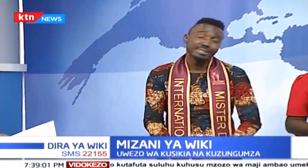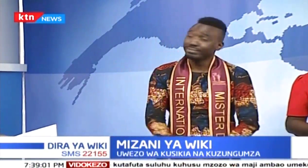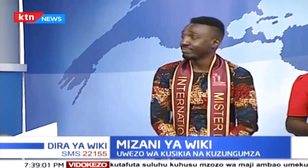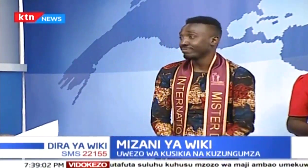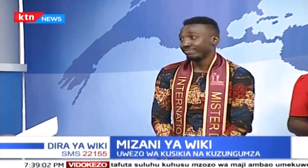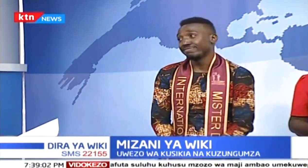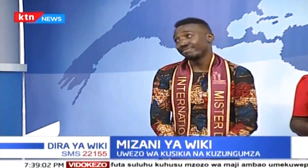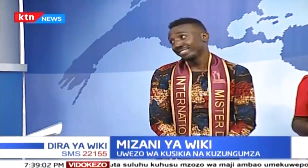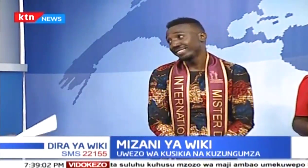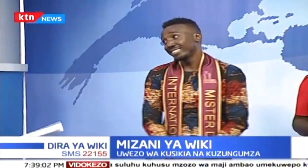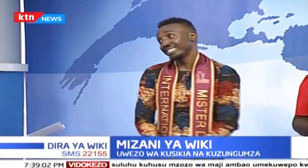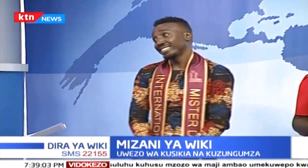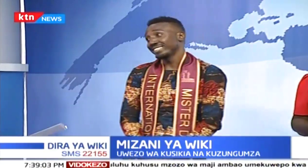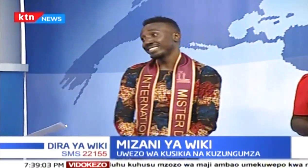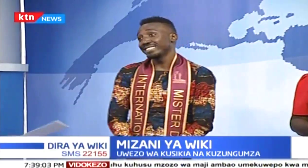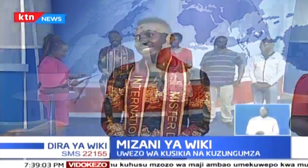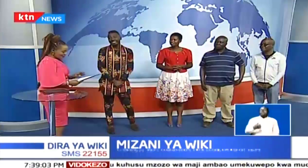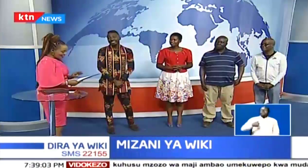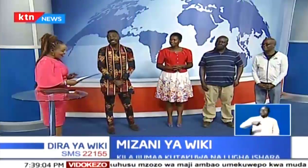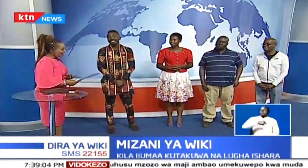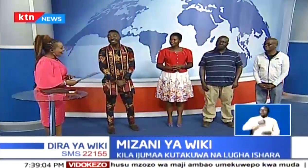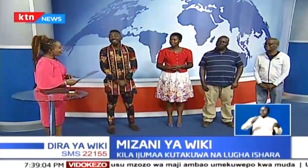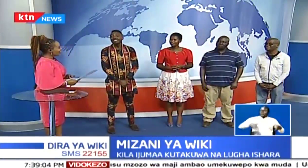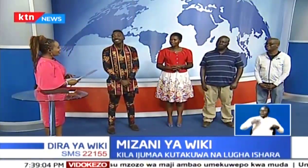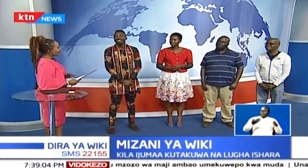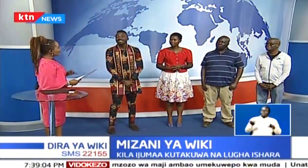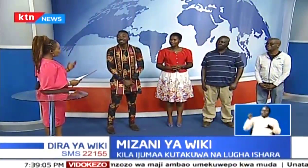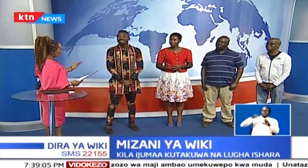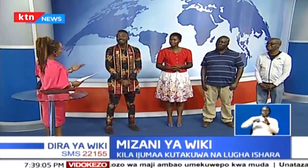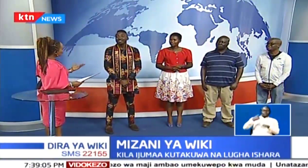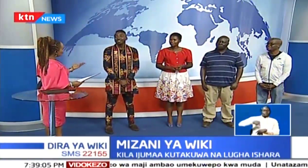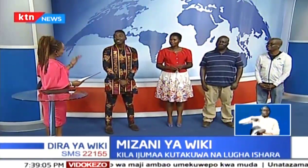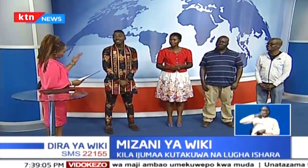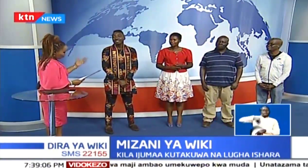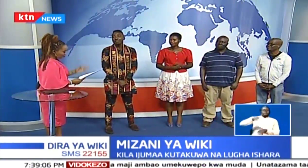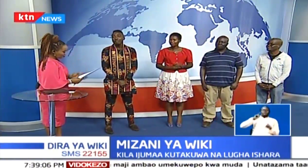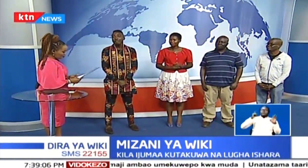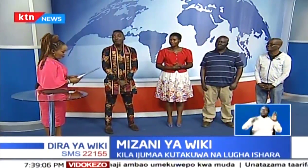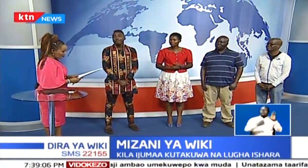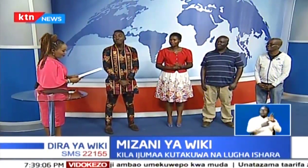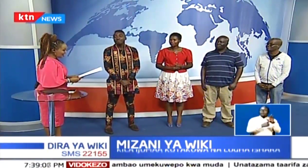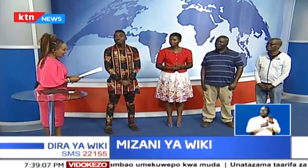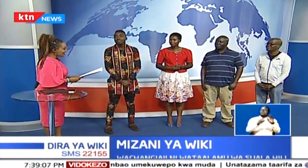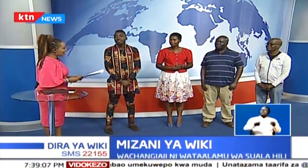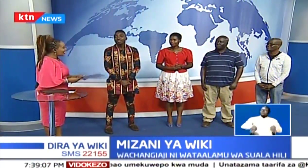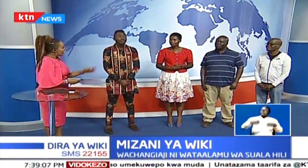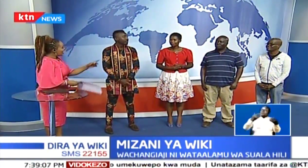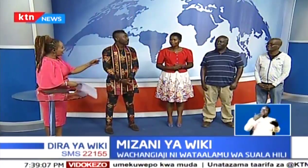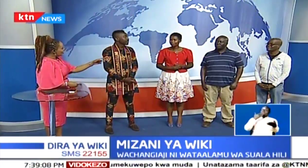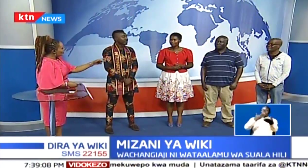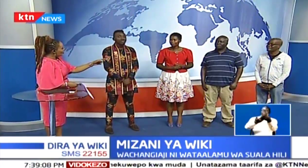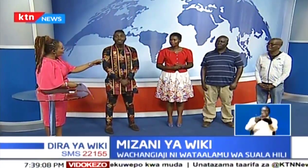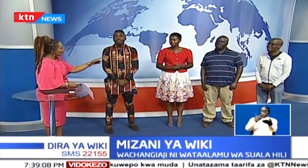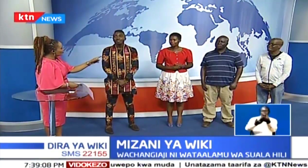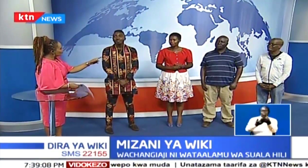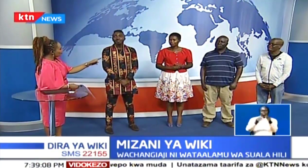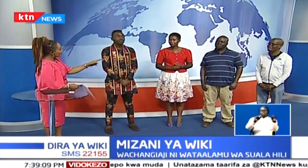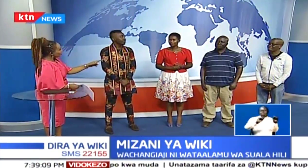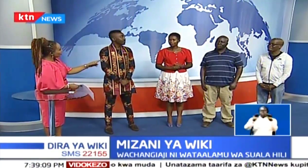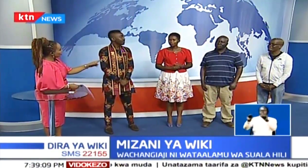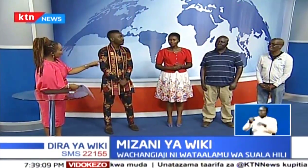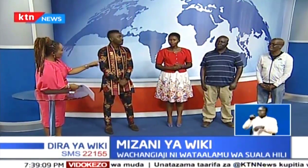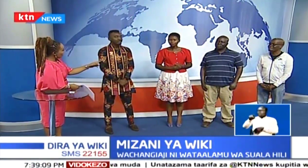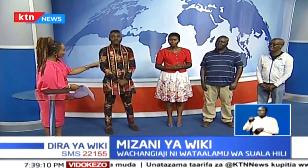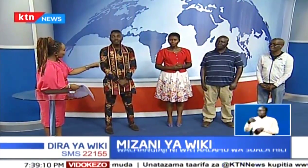kwa mwe wangu. Na tunafurahi sana kuwanawe kwenye dira wiki. Hileo kukutambua na tunakupea pongezi. Nijokuwa kwa, siku